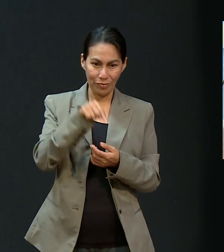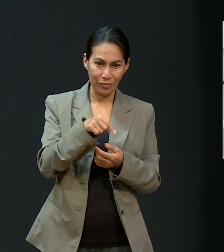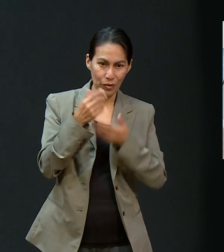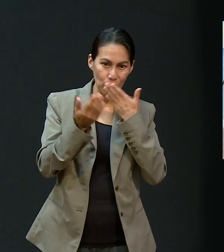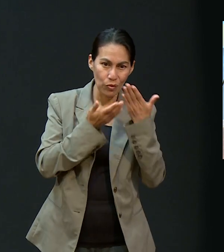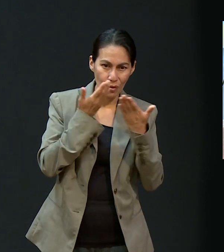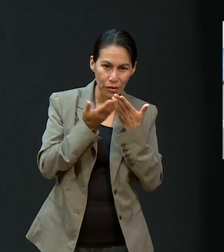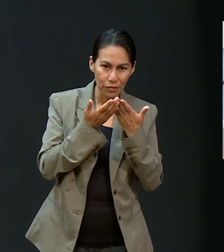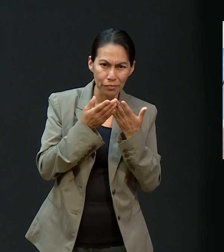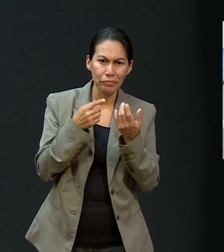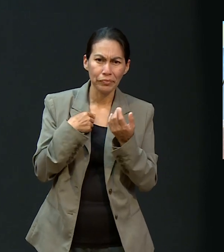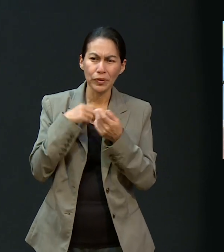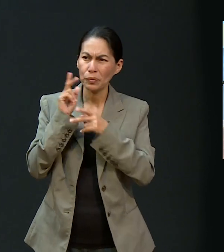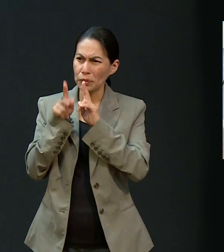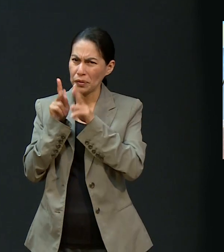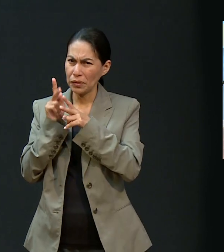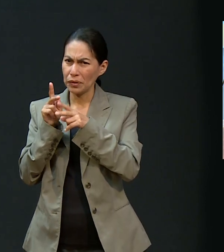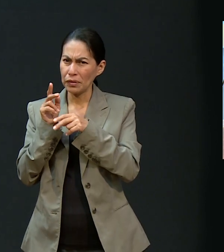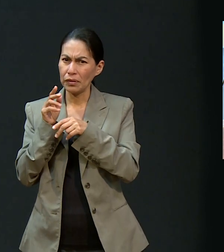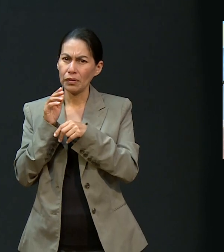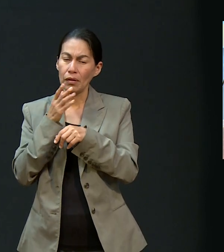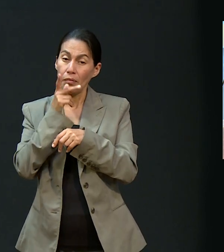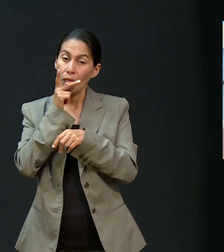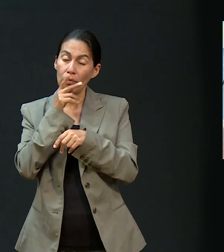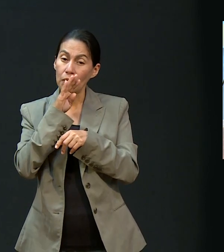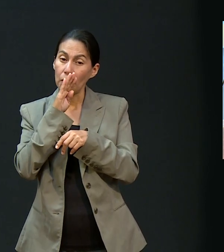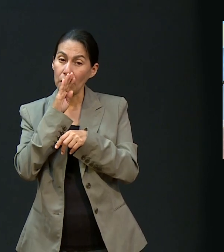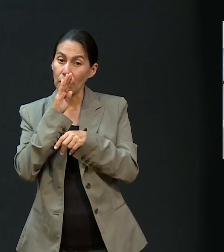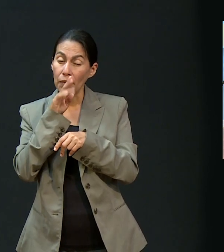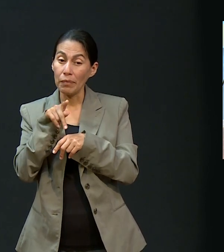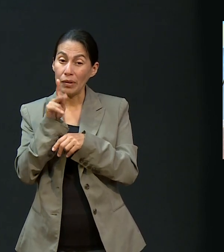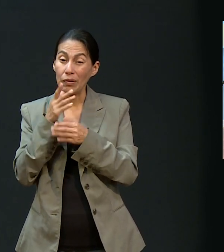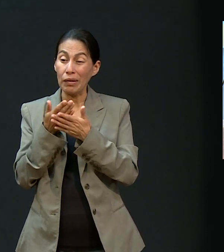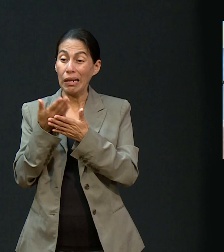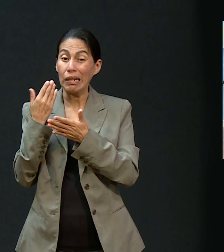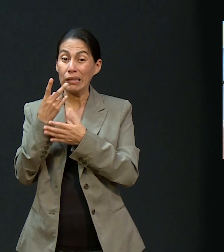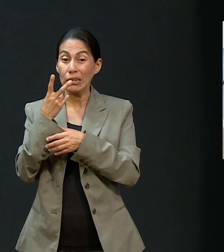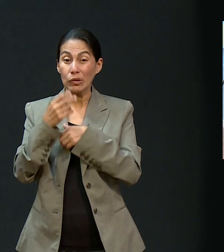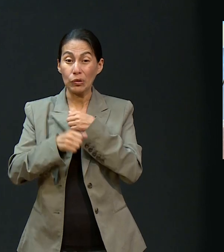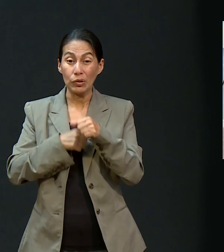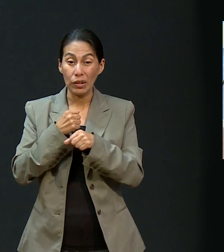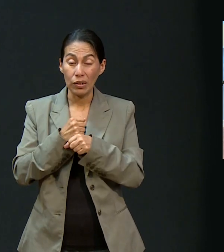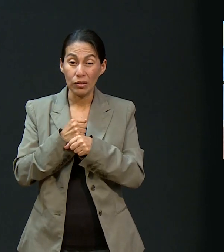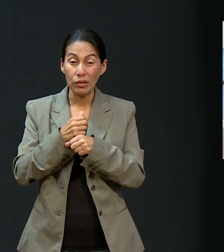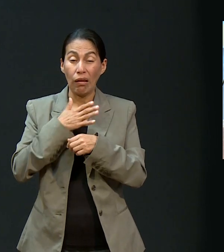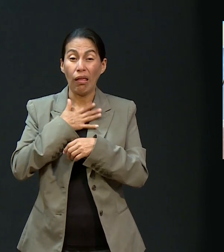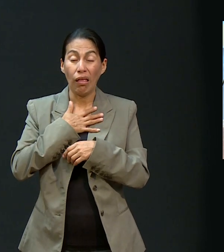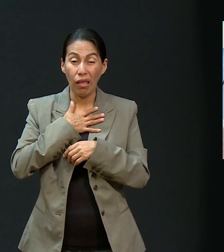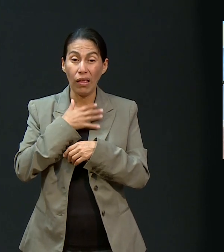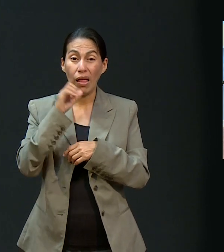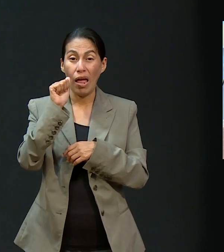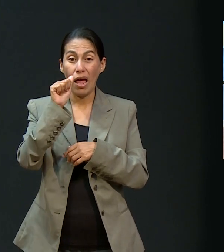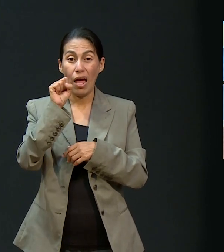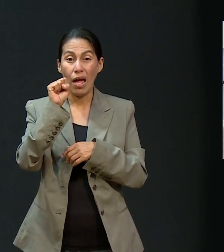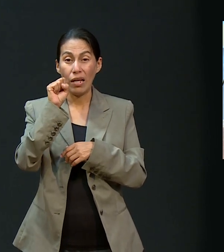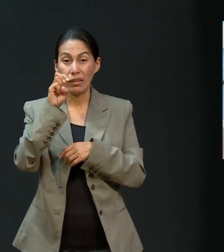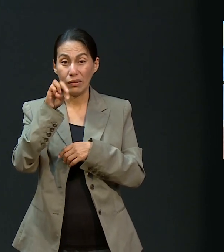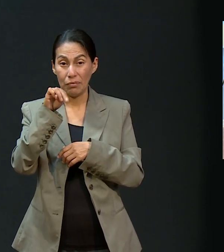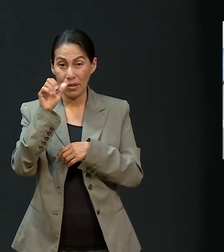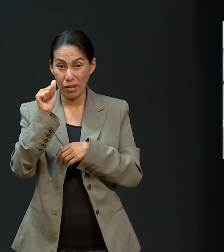está bien. Le comenté a mis papás, pero en ese entonces yo tenía dos años que me había enfermado de asma. Entonces ellos me decían, no, no